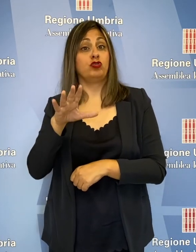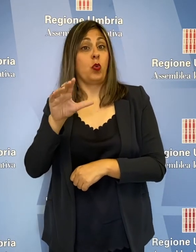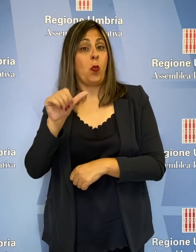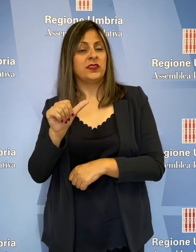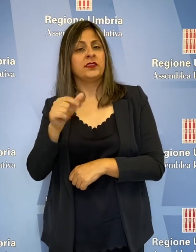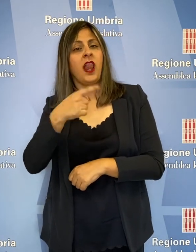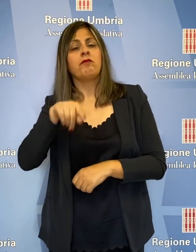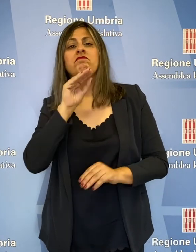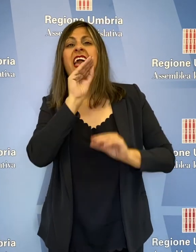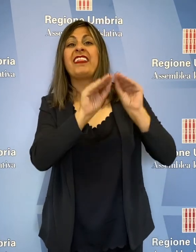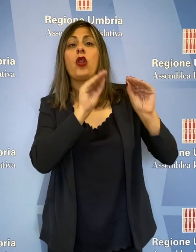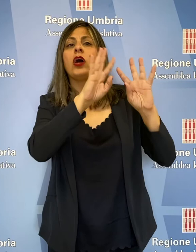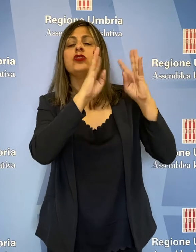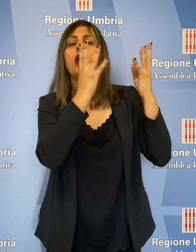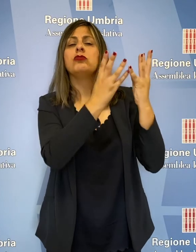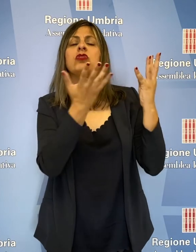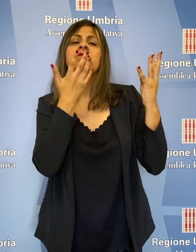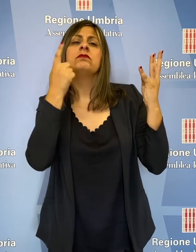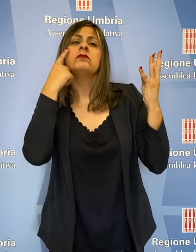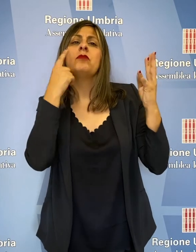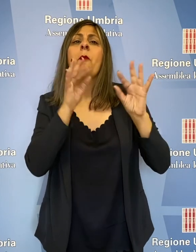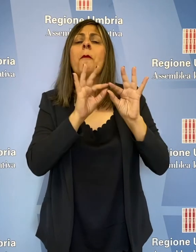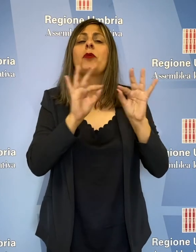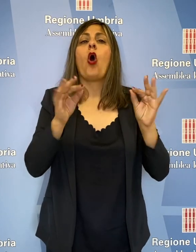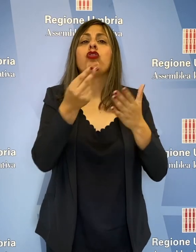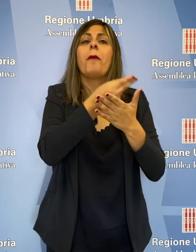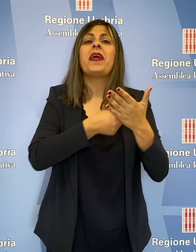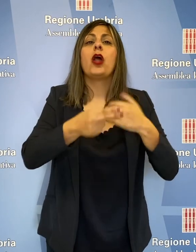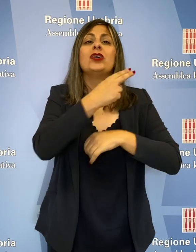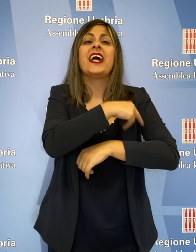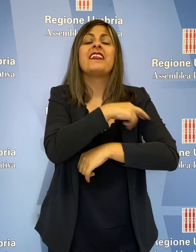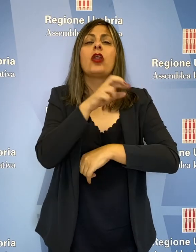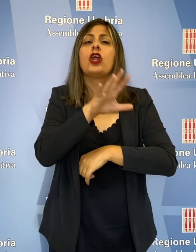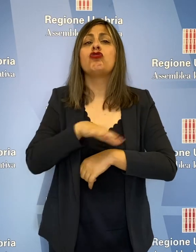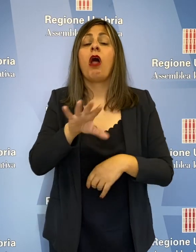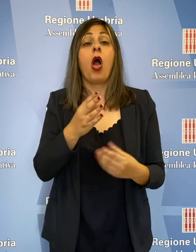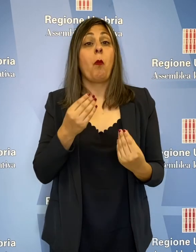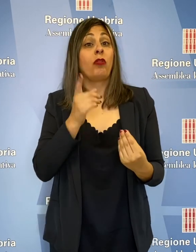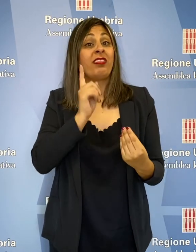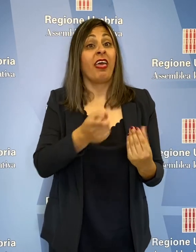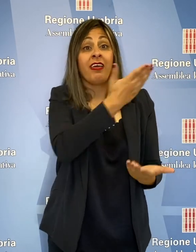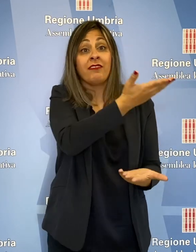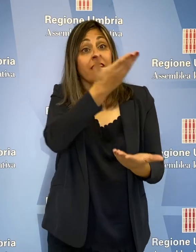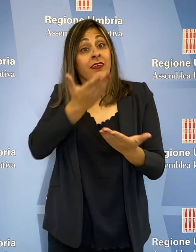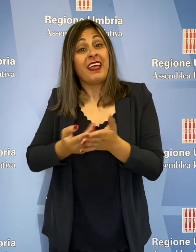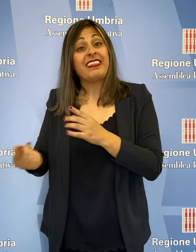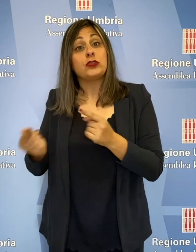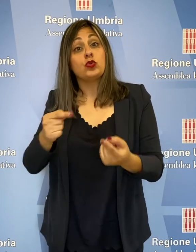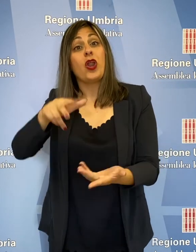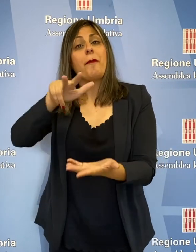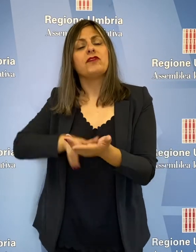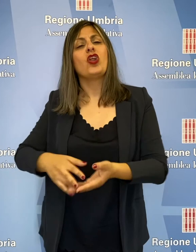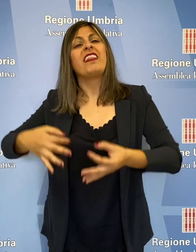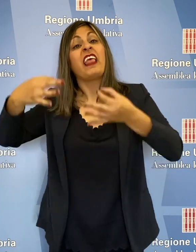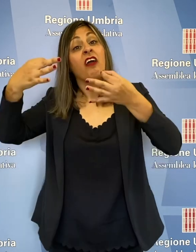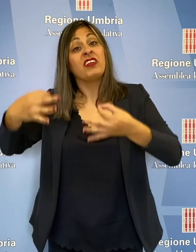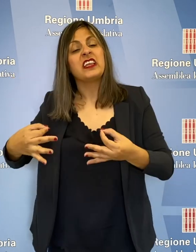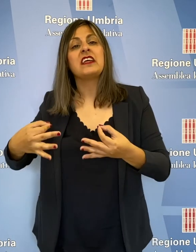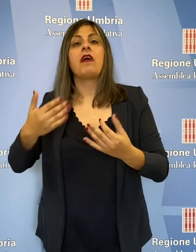il nuovo piano sanitario regionale da sottoporre a discussione approvazione definitiva in assemblea legislativa. Illustrando l'atto in